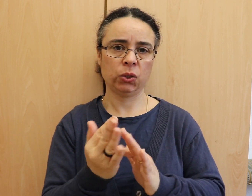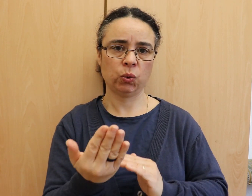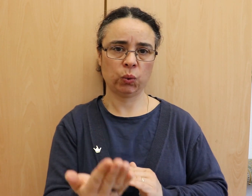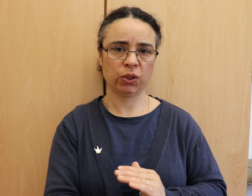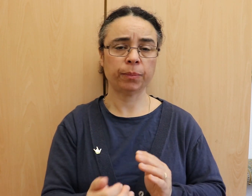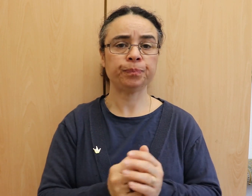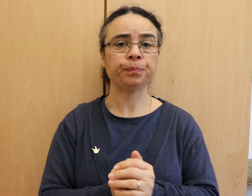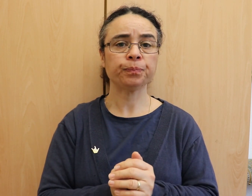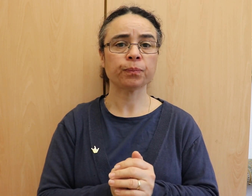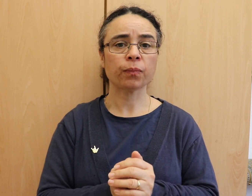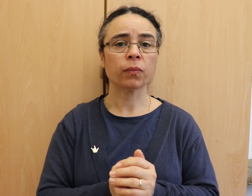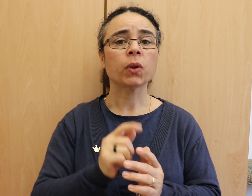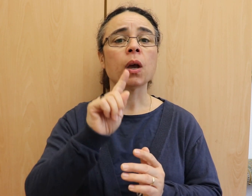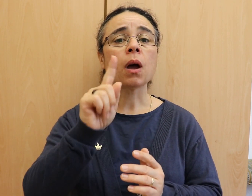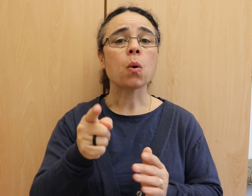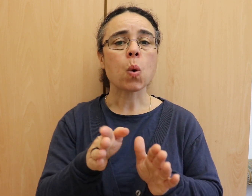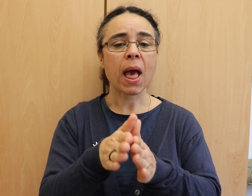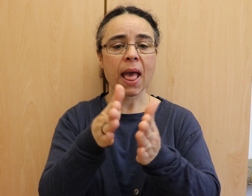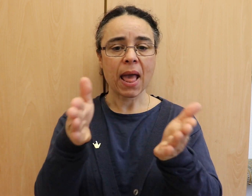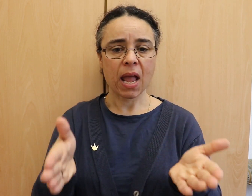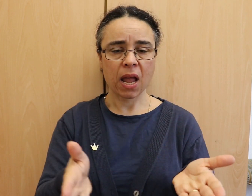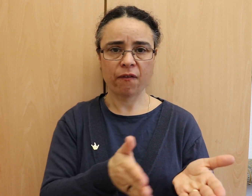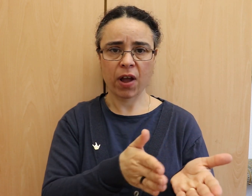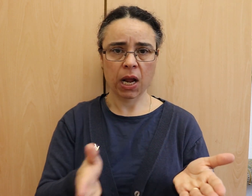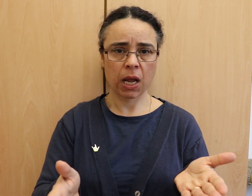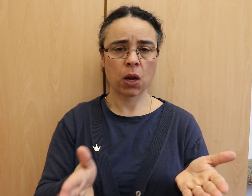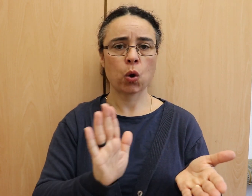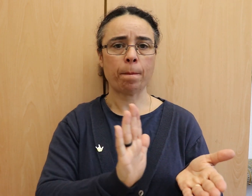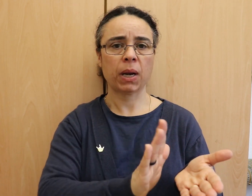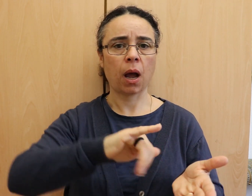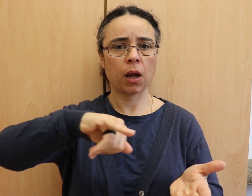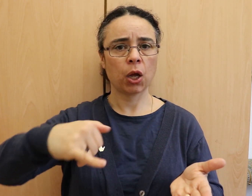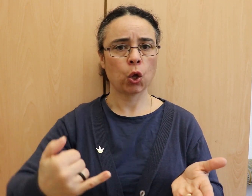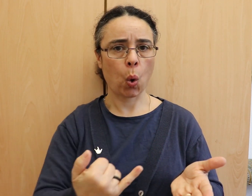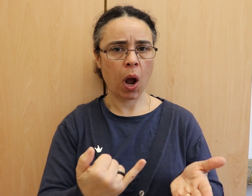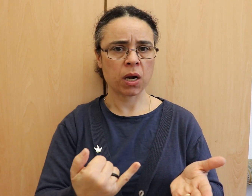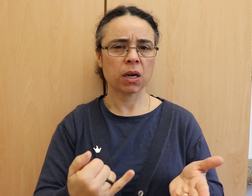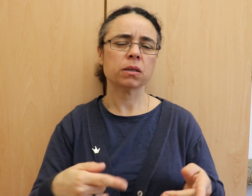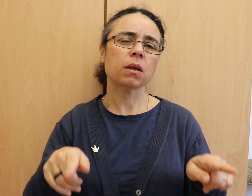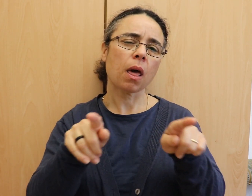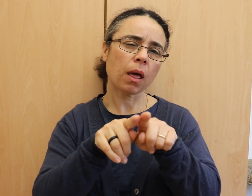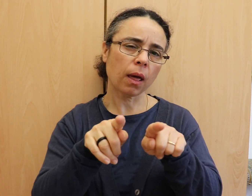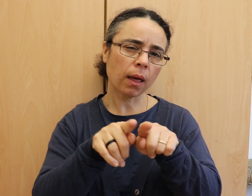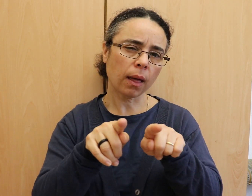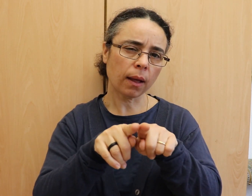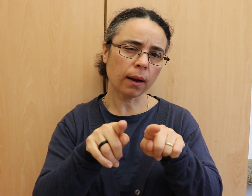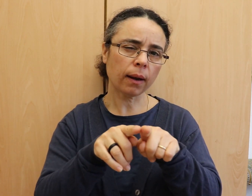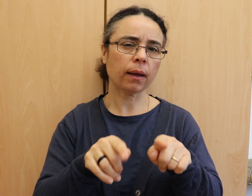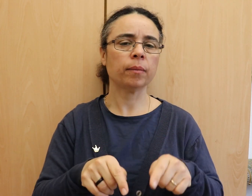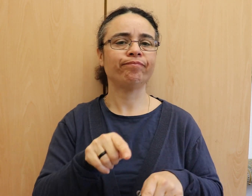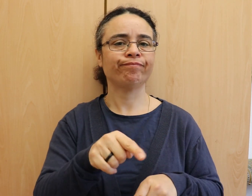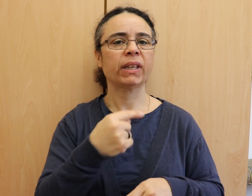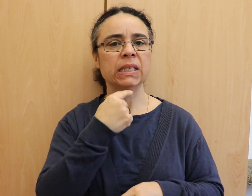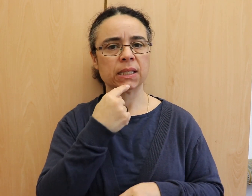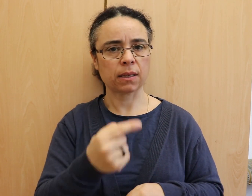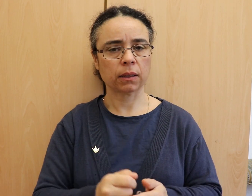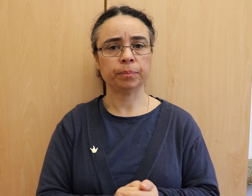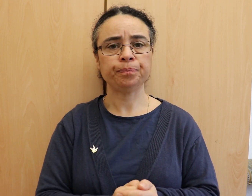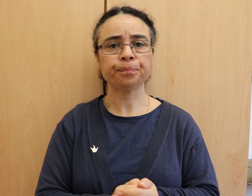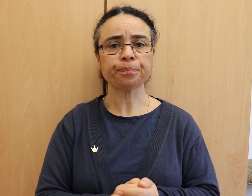Der Evangelist Johannes wählt eine ähnliche Sprache. Im Anfang war das Wort, und das Wort war